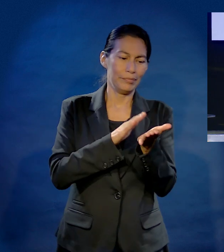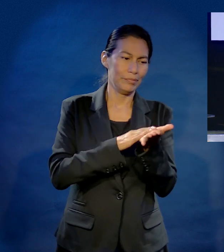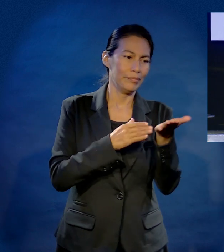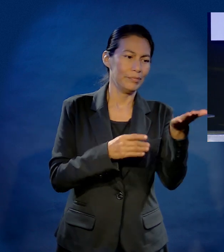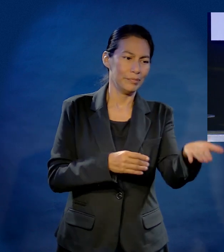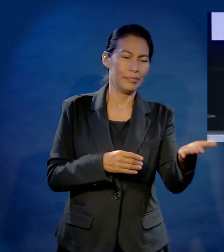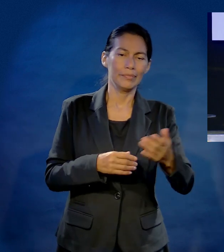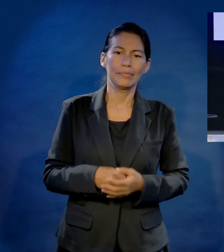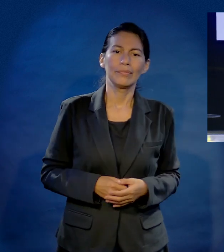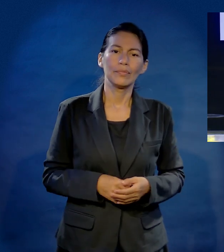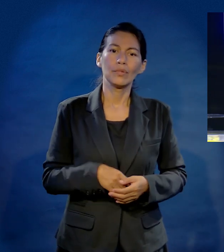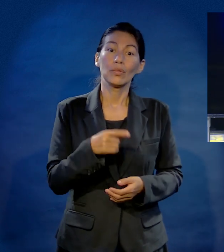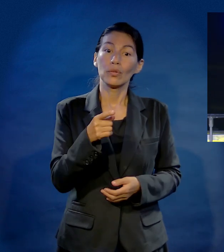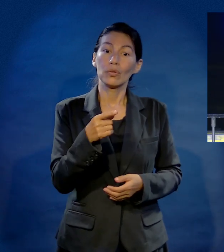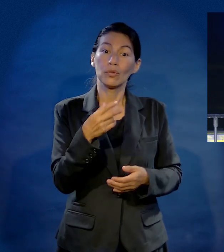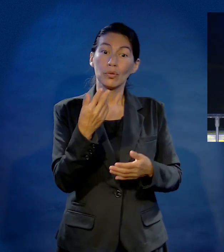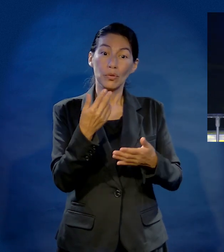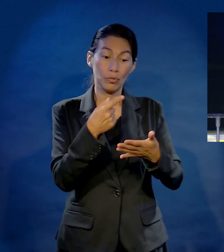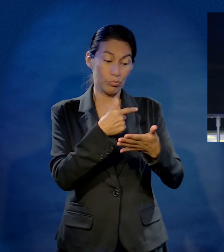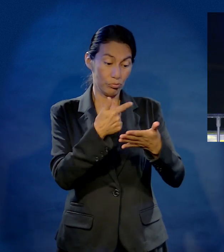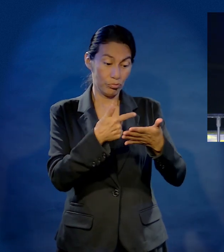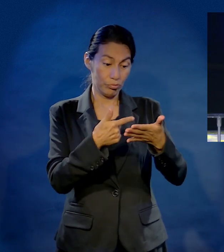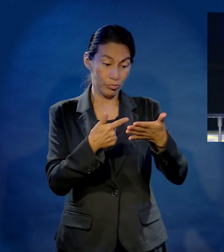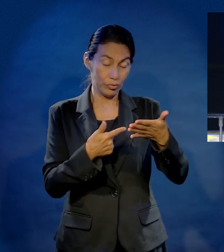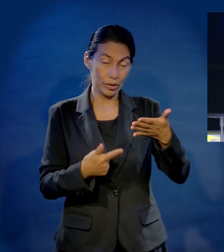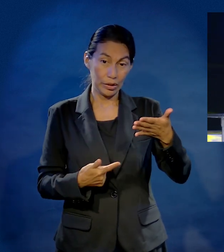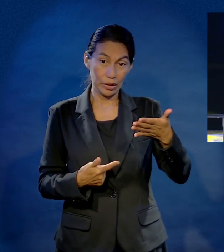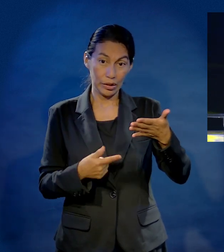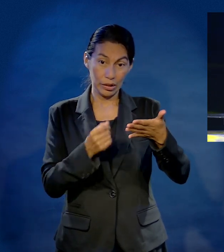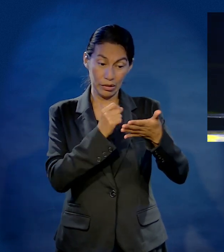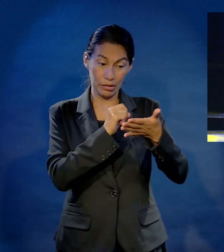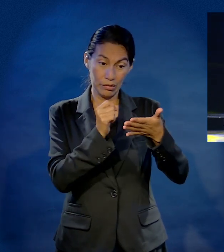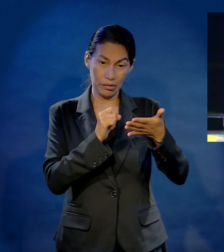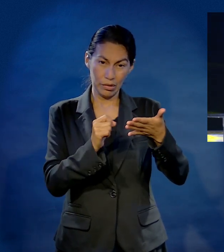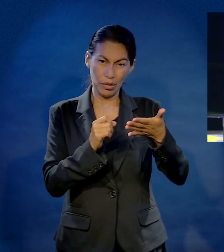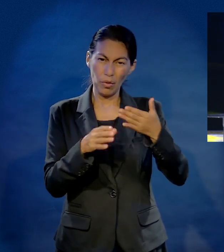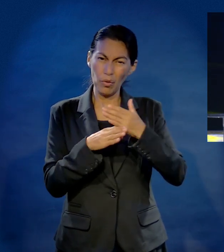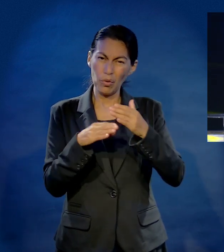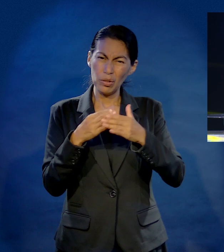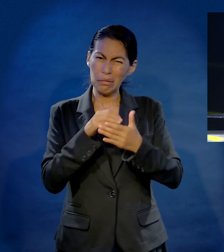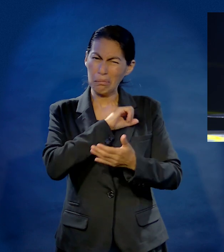tenga una hoja, tenga, mi hija, una hoja, escríbame todos los defectos que encuentre su novia, su novia, escríbale.